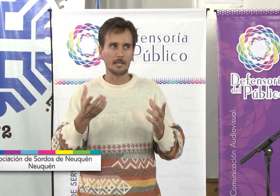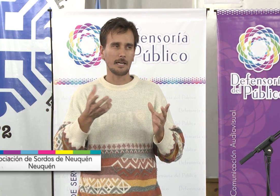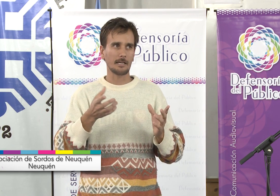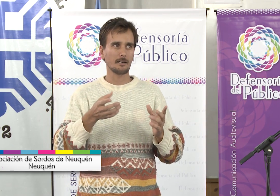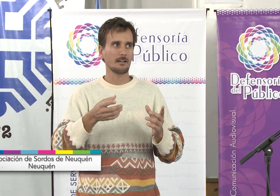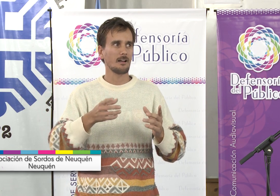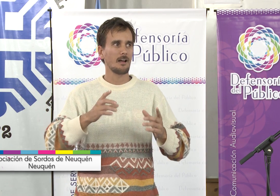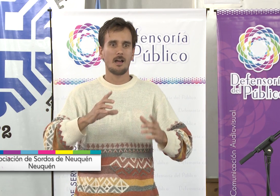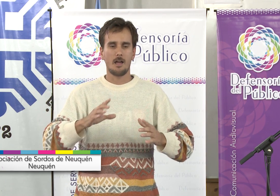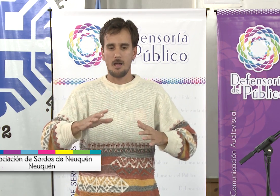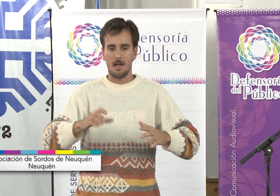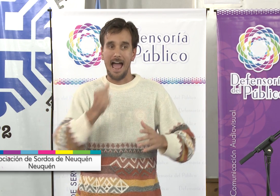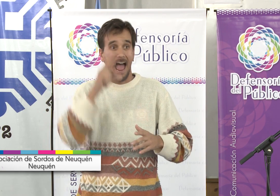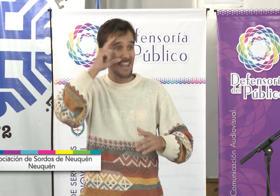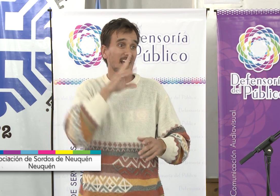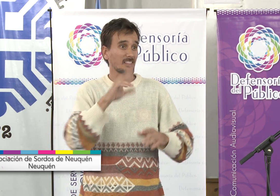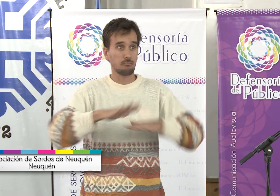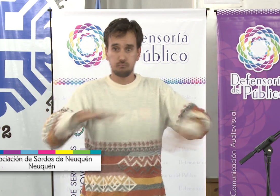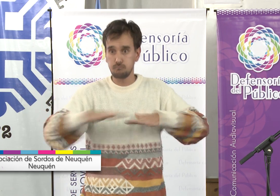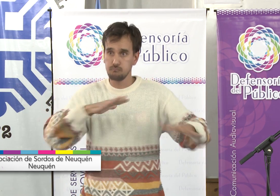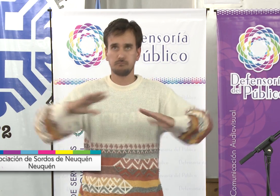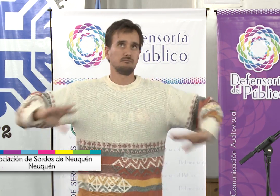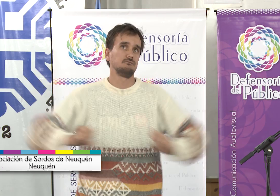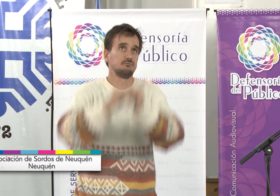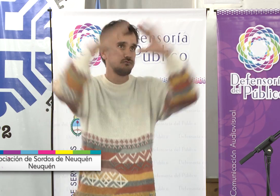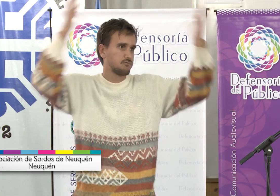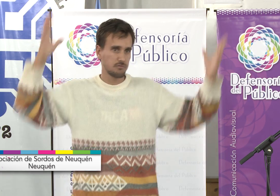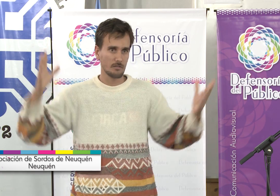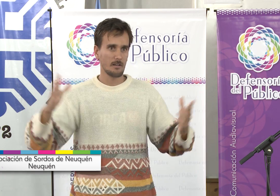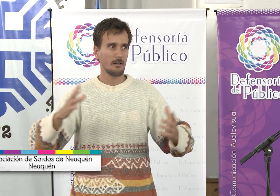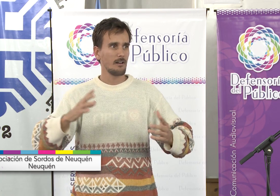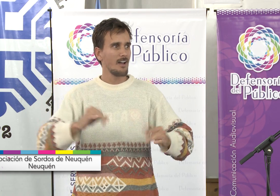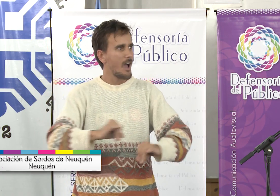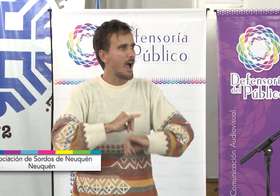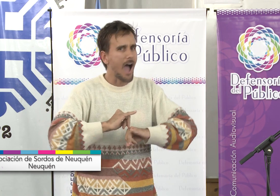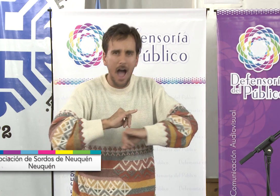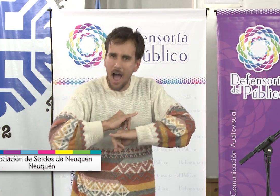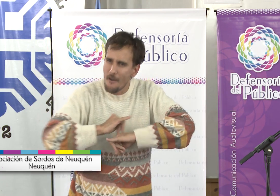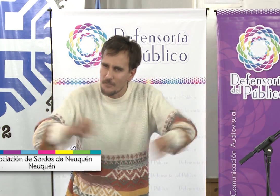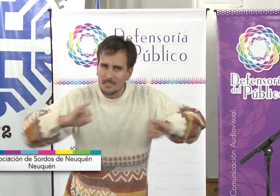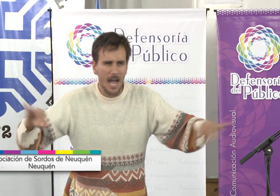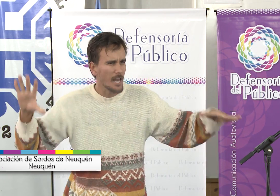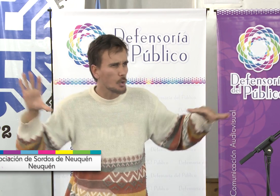Por ejemplo, sobre la situación de terremotos.